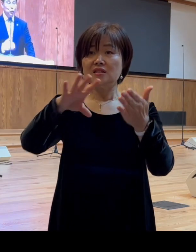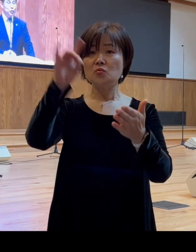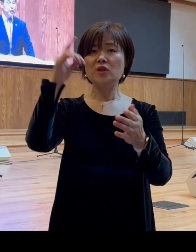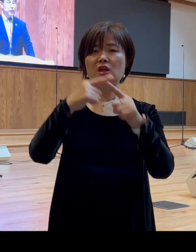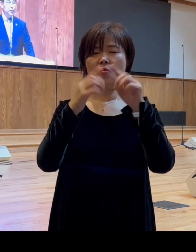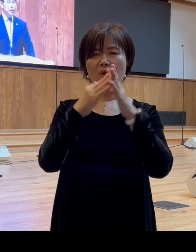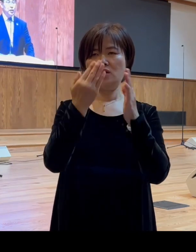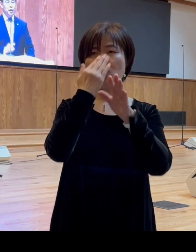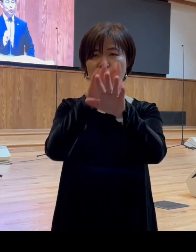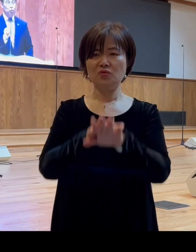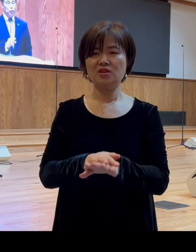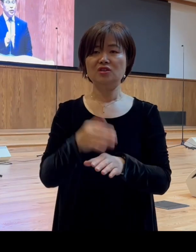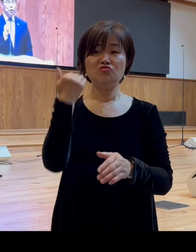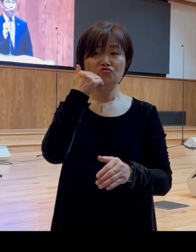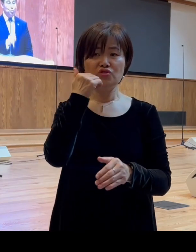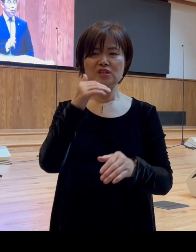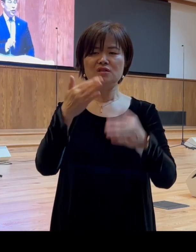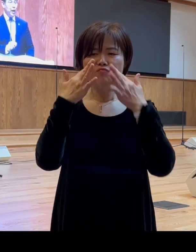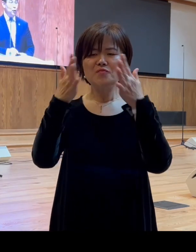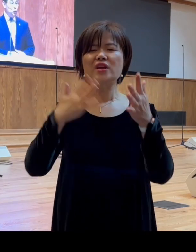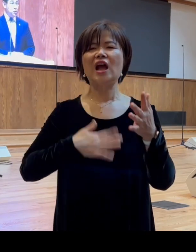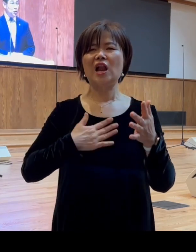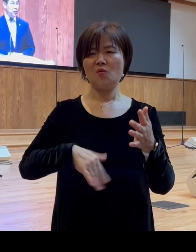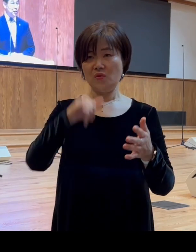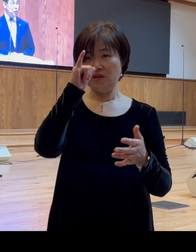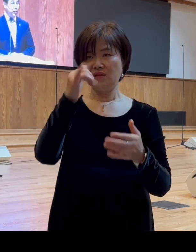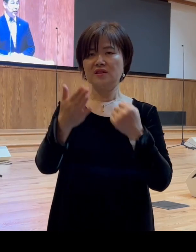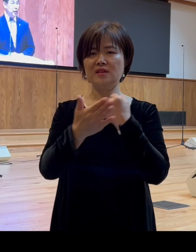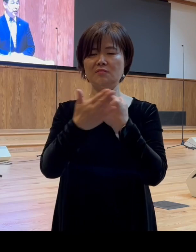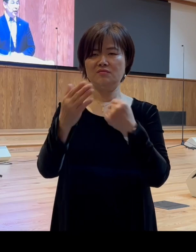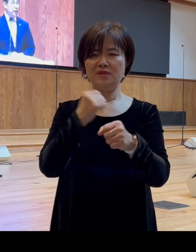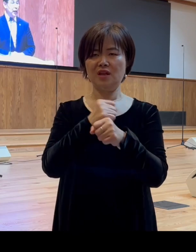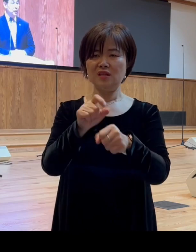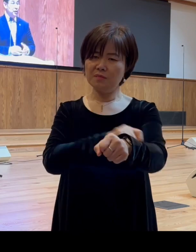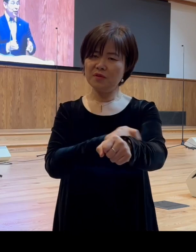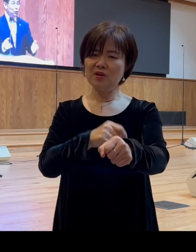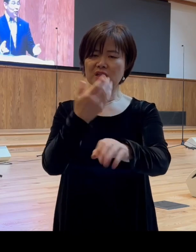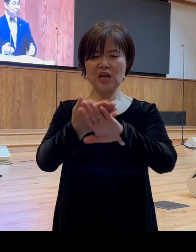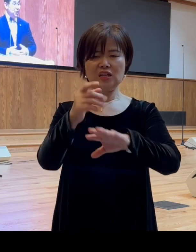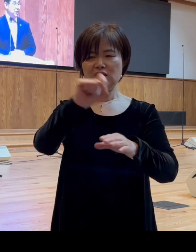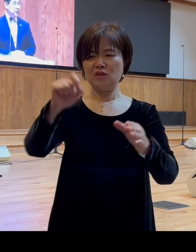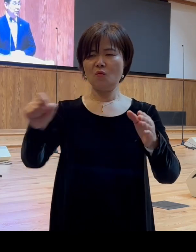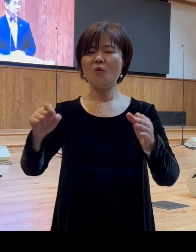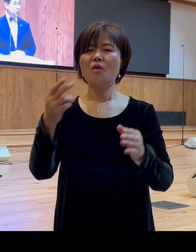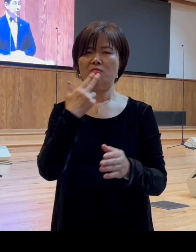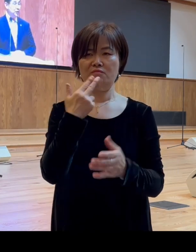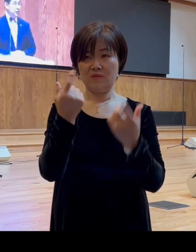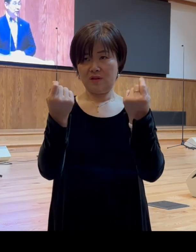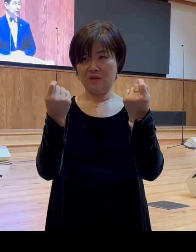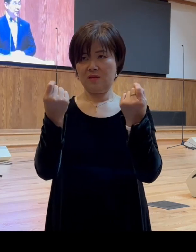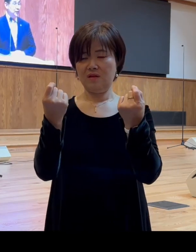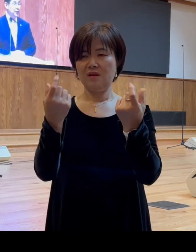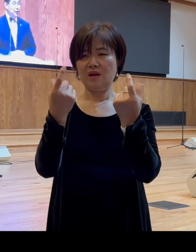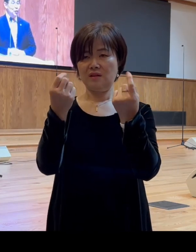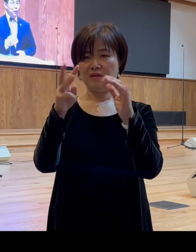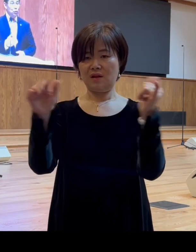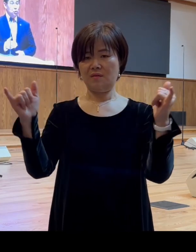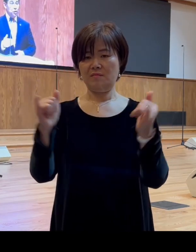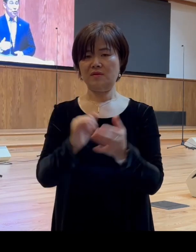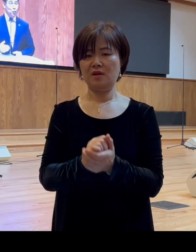그가 누구인지를 분명히 알고 있었기 때문에 다른 기록을 남기지 않은 것입니다 그럼 바울 소신을 통해서 이